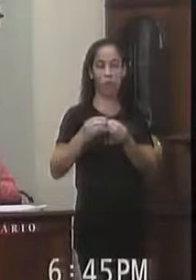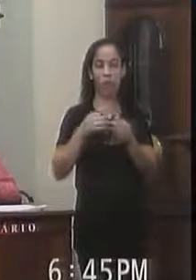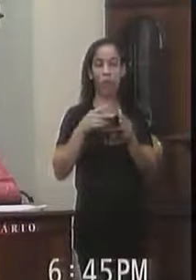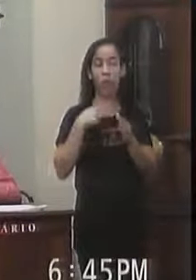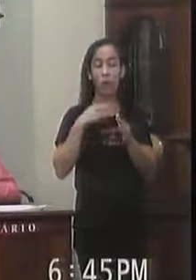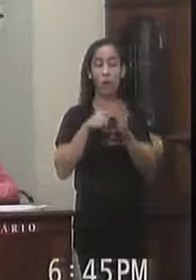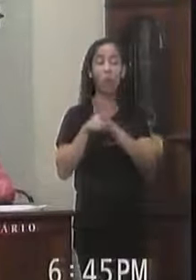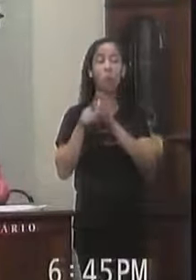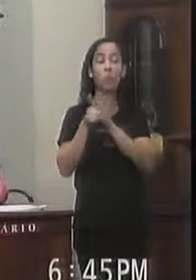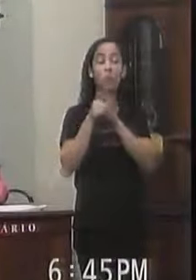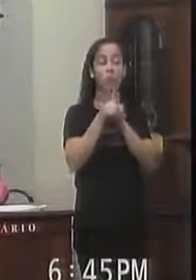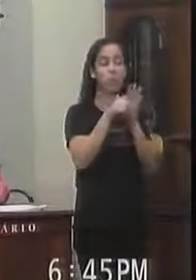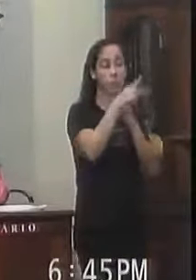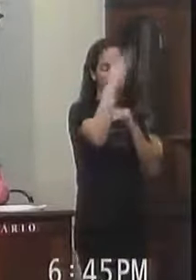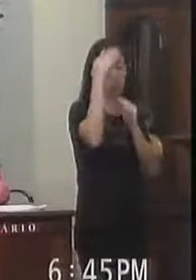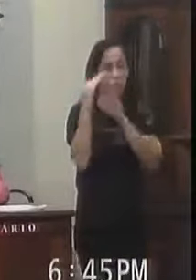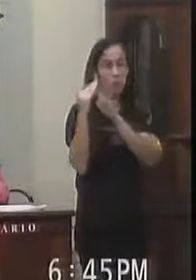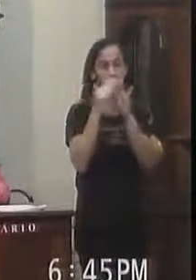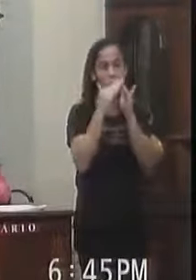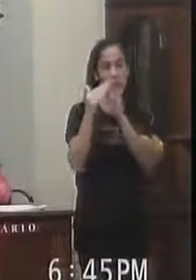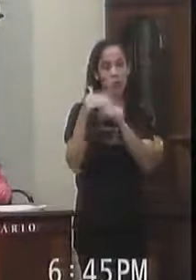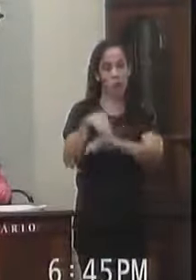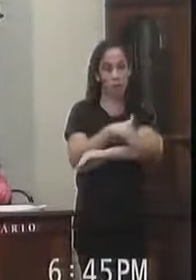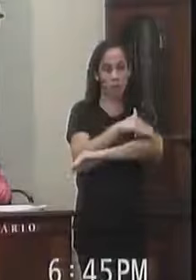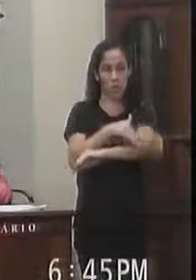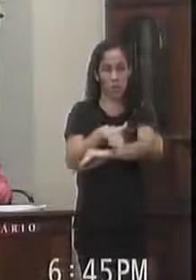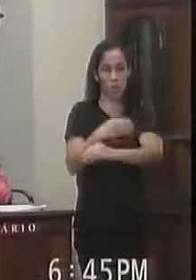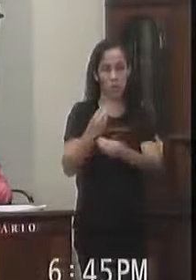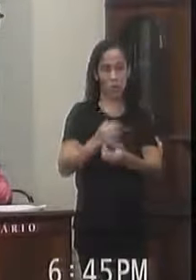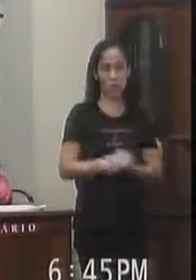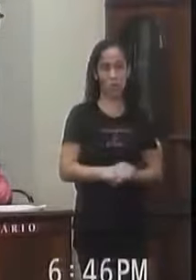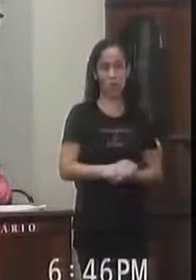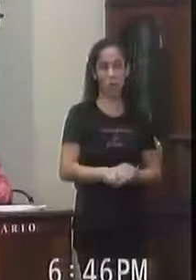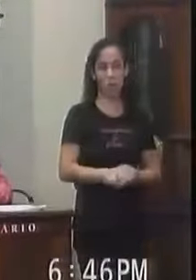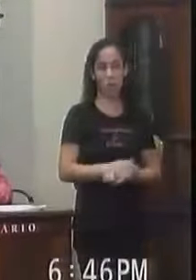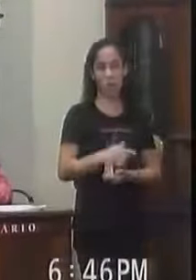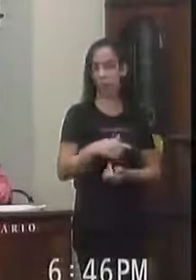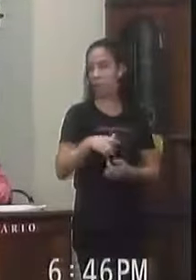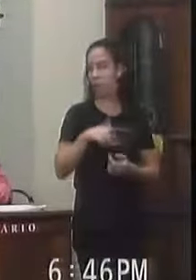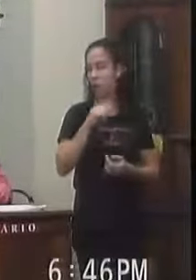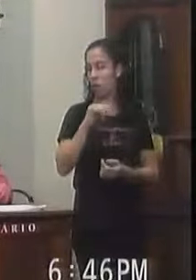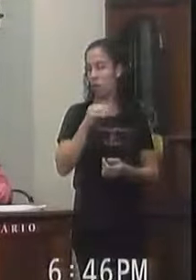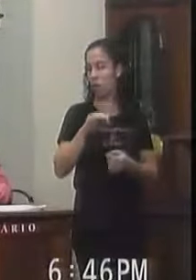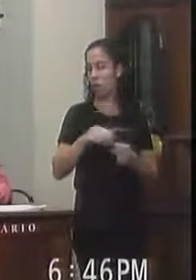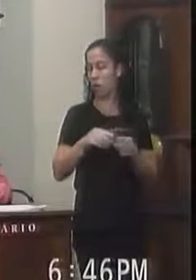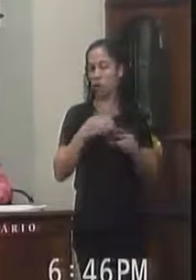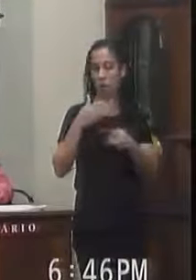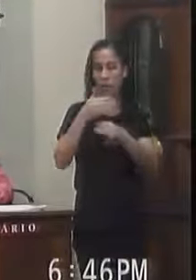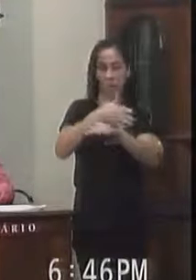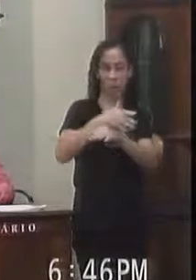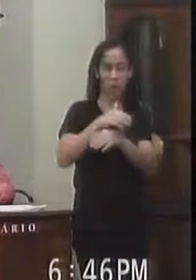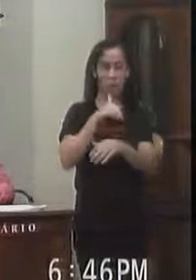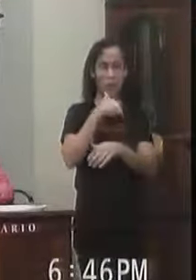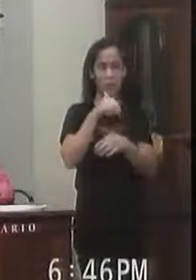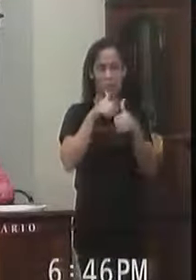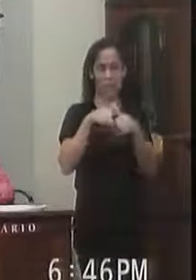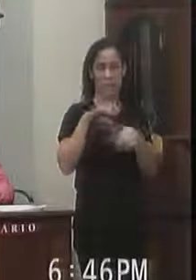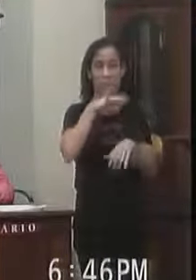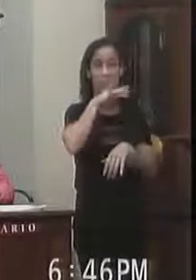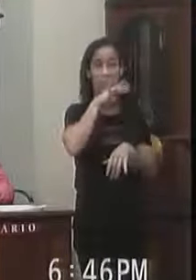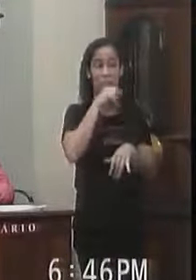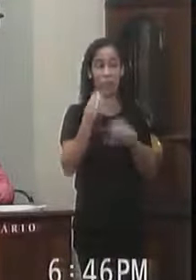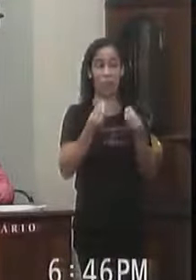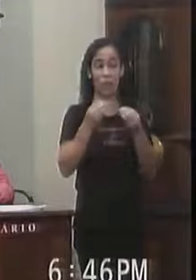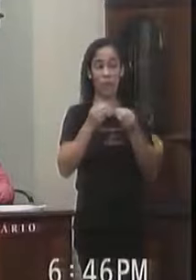por esse vereador Na estrada rural Em Lide O referido acesso Está muito precário Devido a